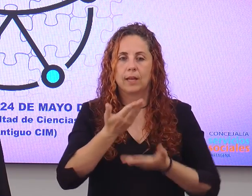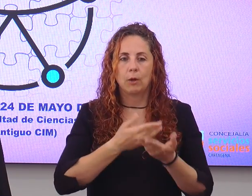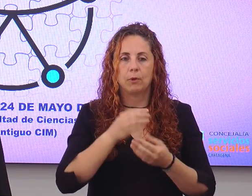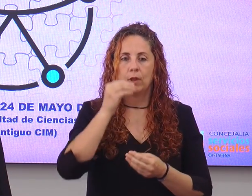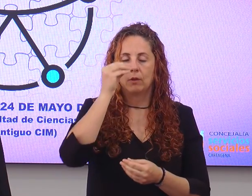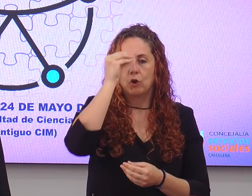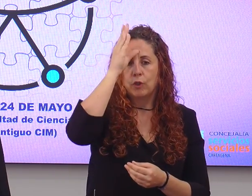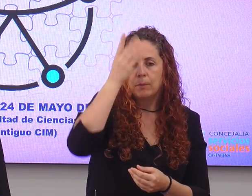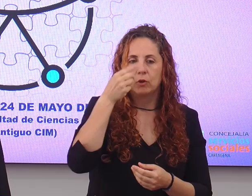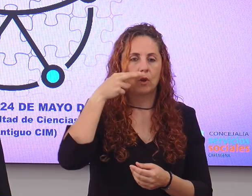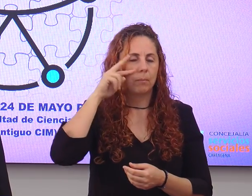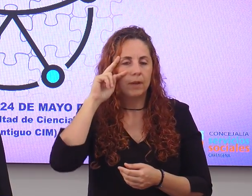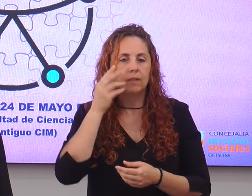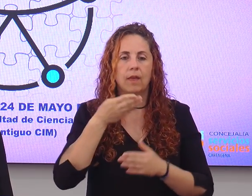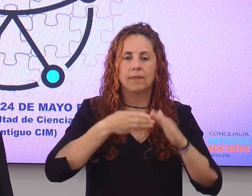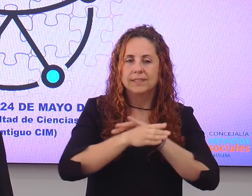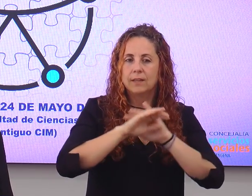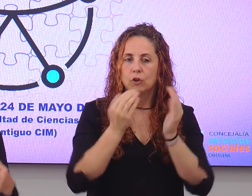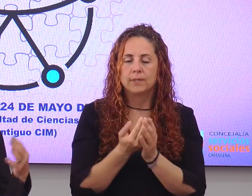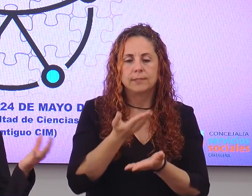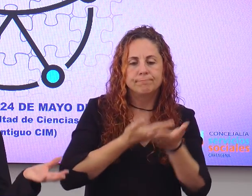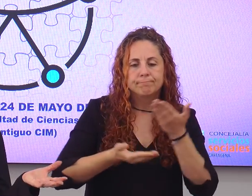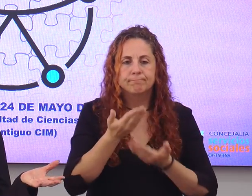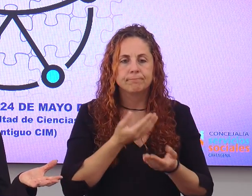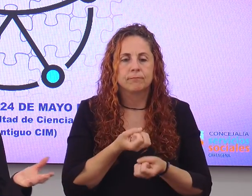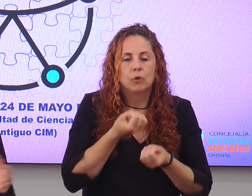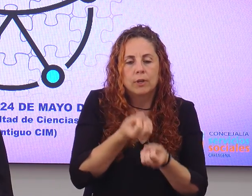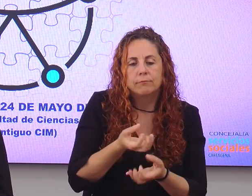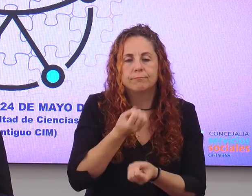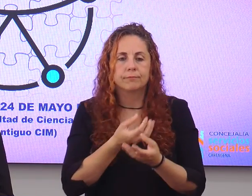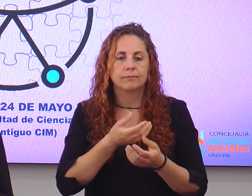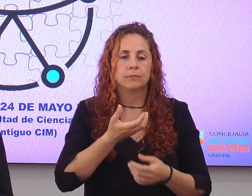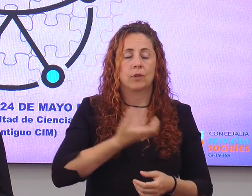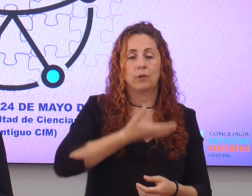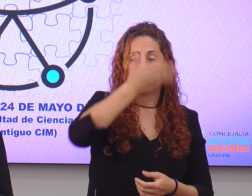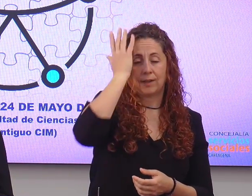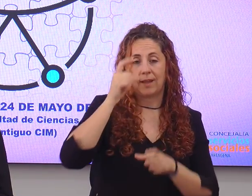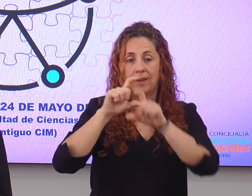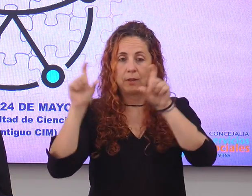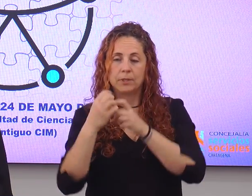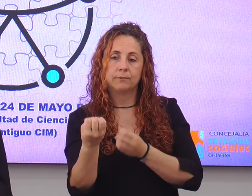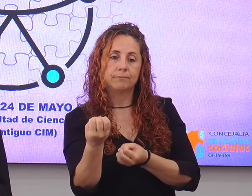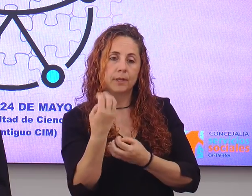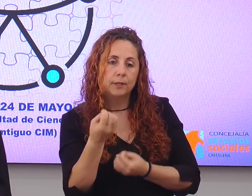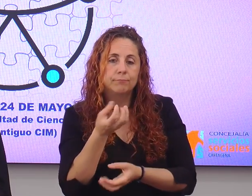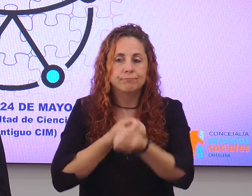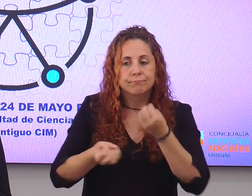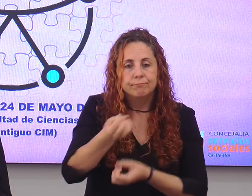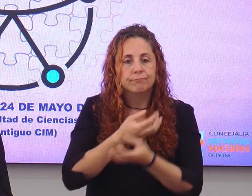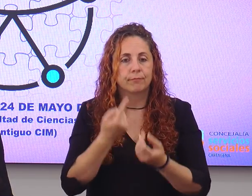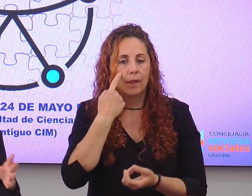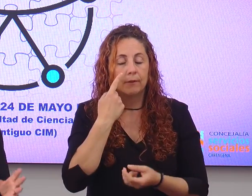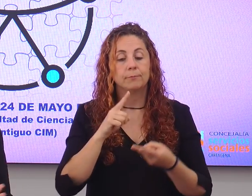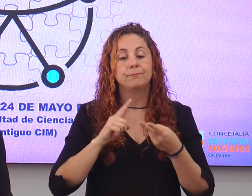conocimientos y experiencias de accesibilidad universal entre el Ayuntamiento de Cartagena y las entidades. Por otra parte,